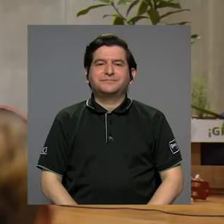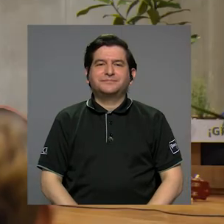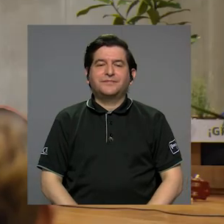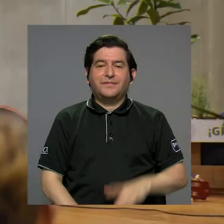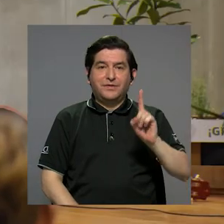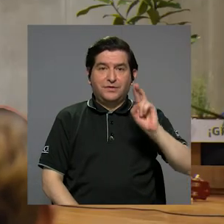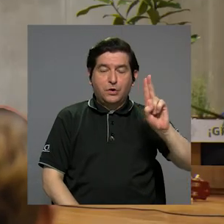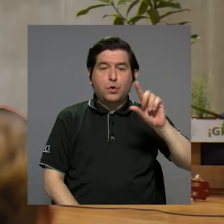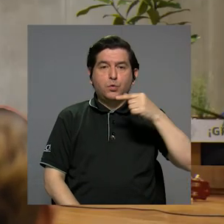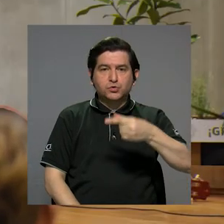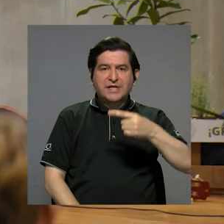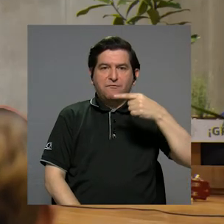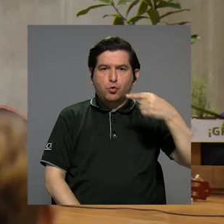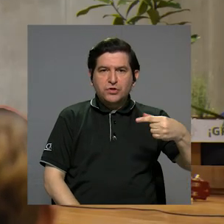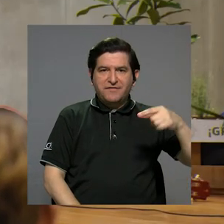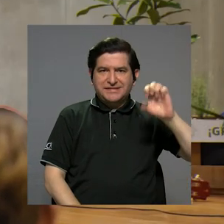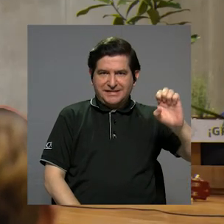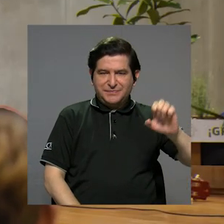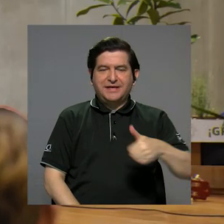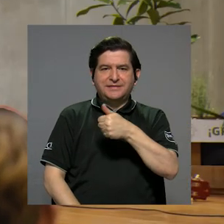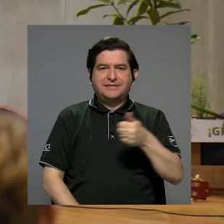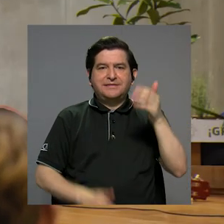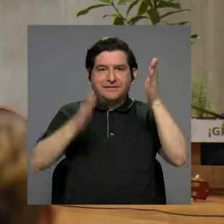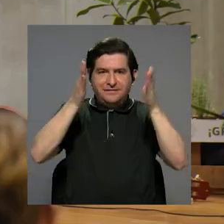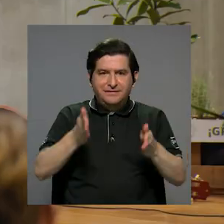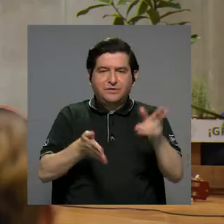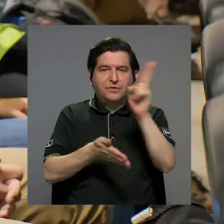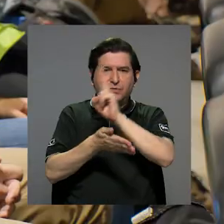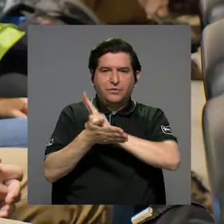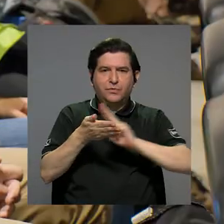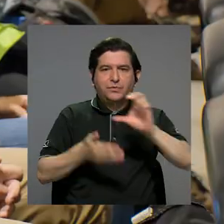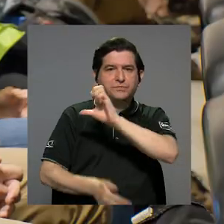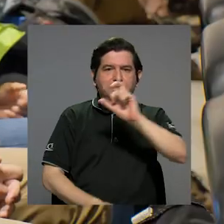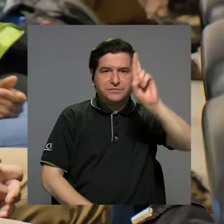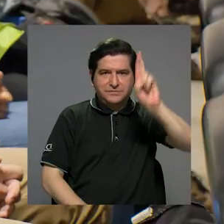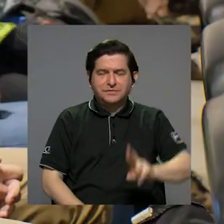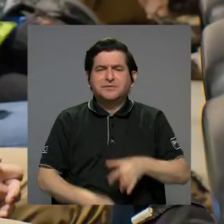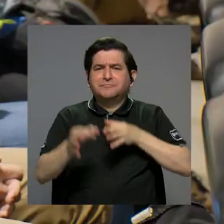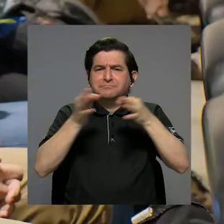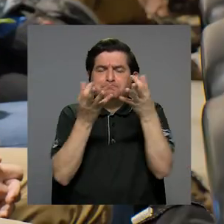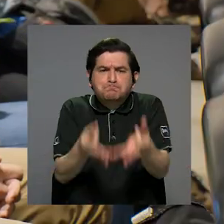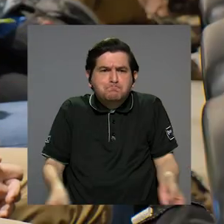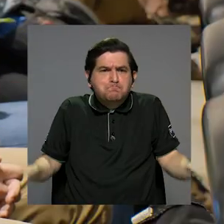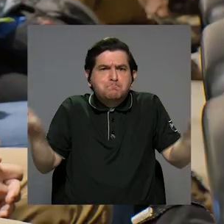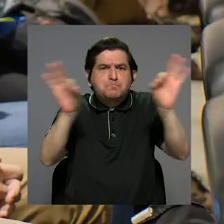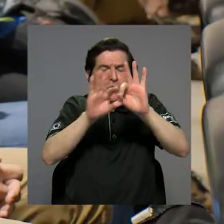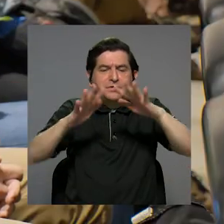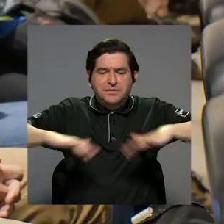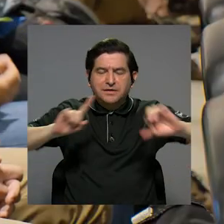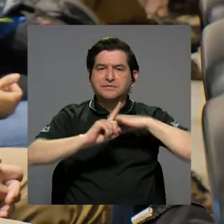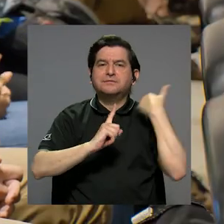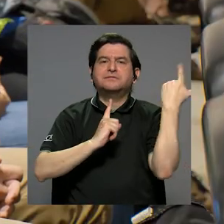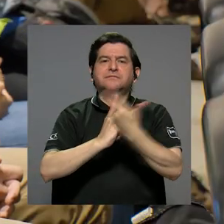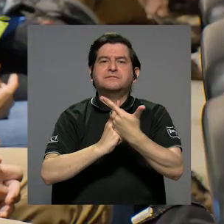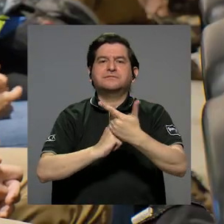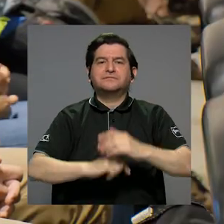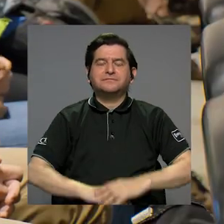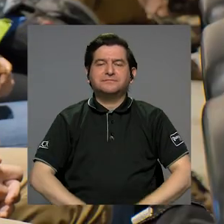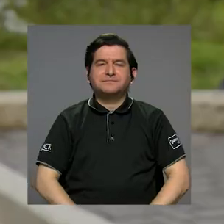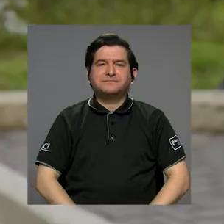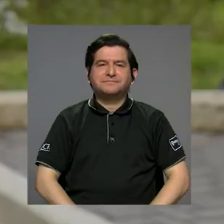El doctor Gustavo Gutiérrez Espeleta, rector de la Universidad de Costa Rica, explica la importancia de este espacio social.